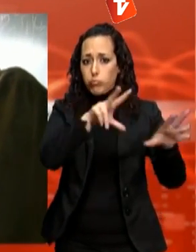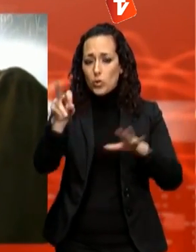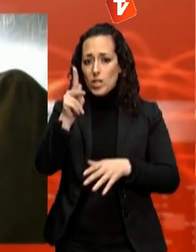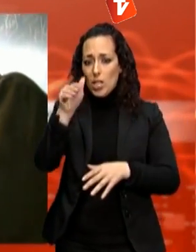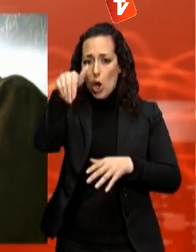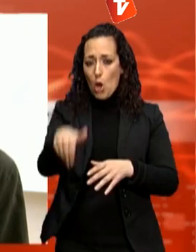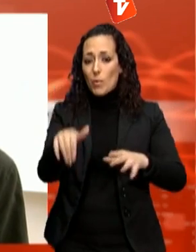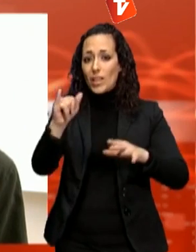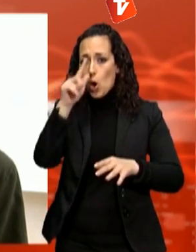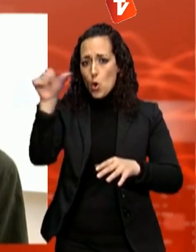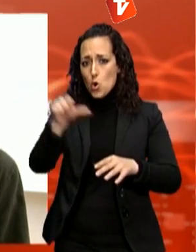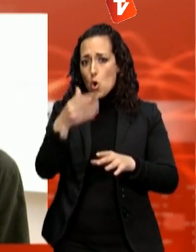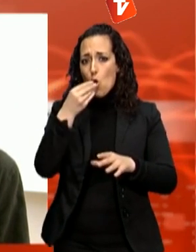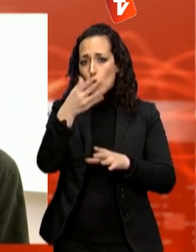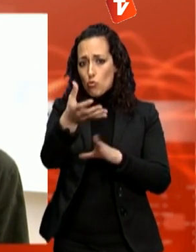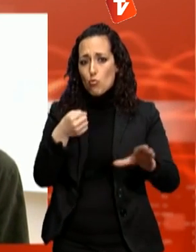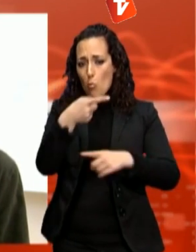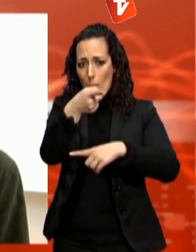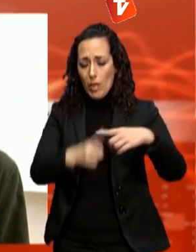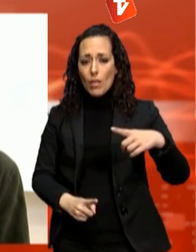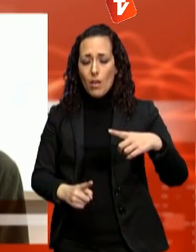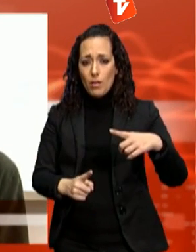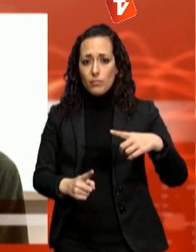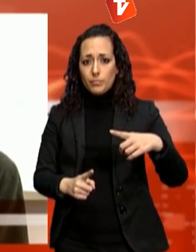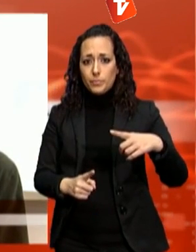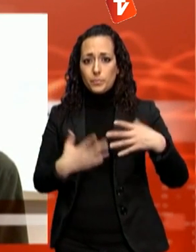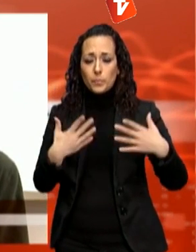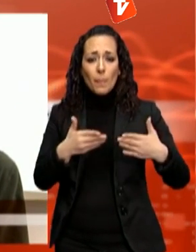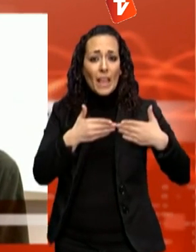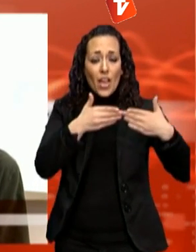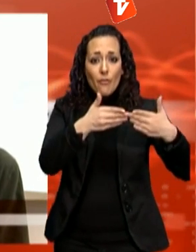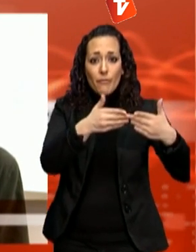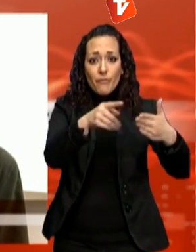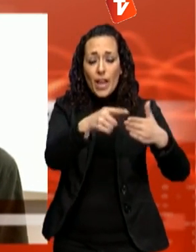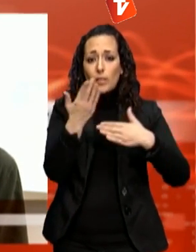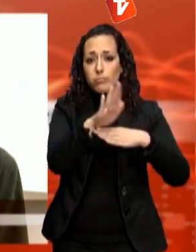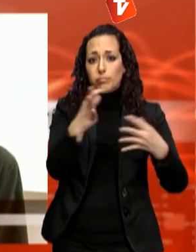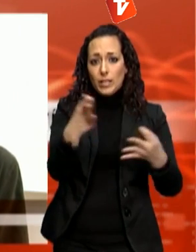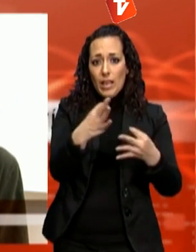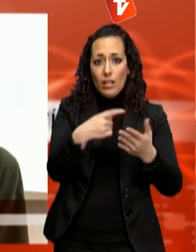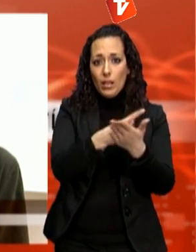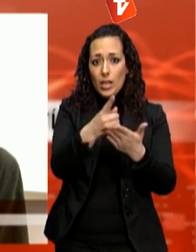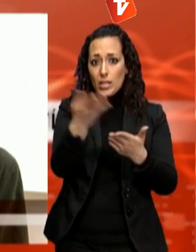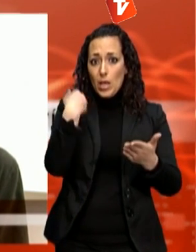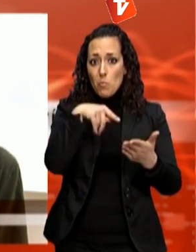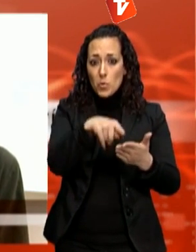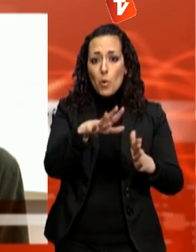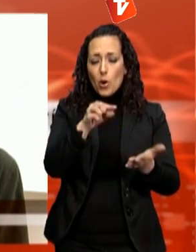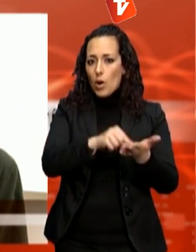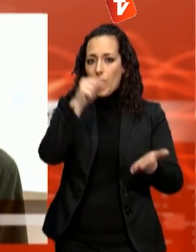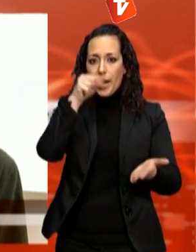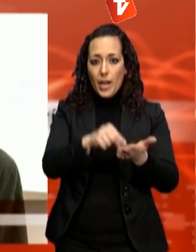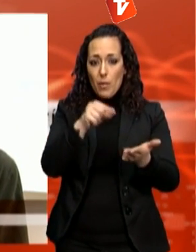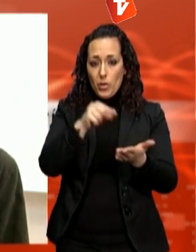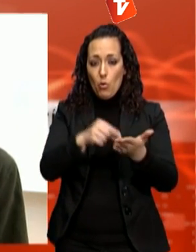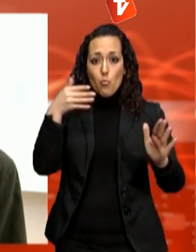no pas als ferris. En quant als ferris, el que oferim és el mateix trajecte però d'una forma molt més ràpida. Al ser un avió que vola per sobre de l'aigua, quan no hi hagi